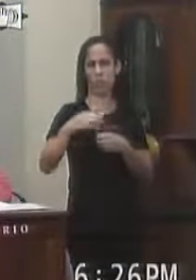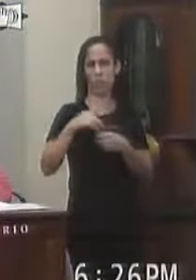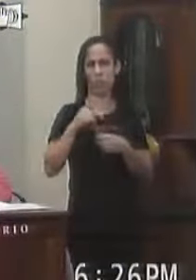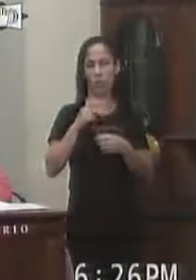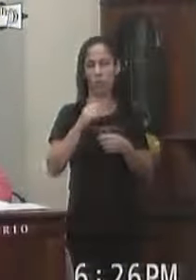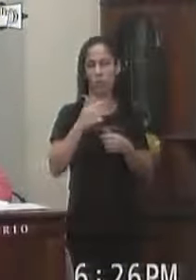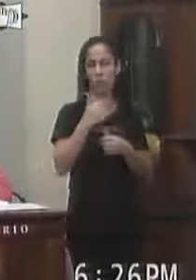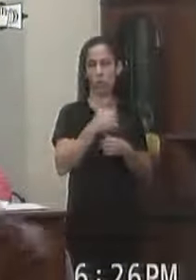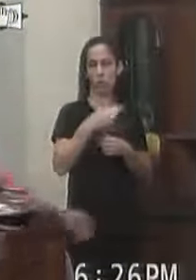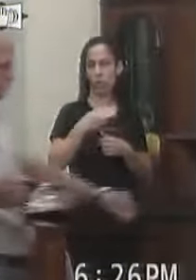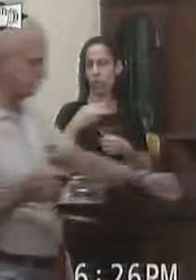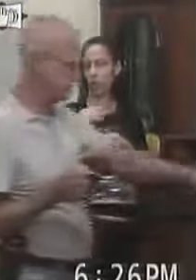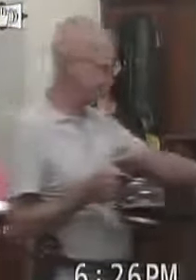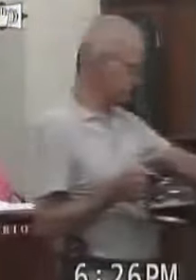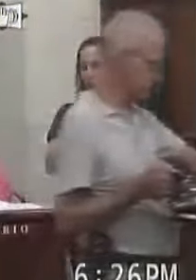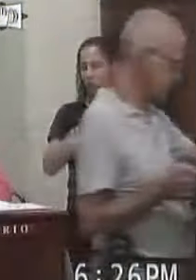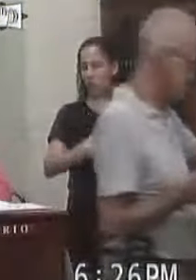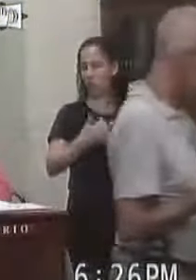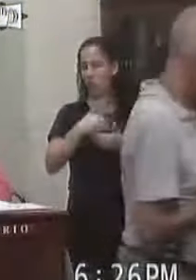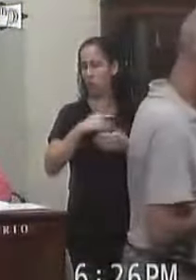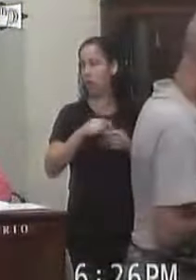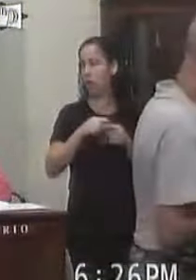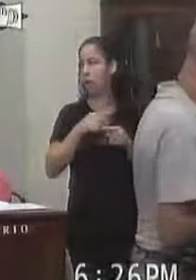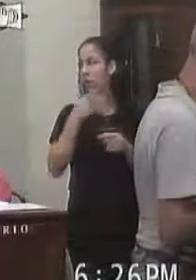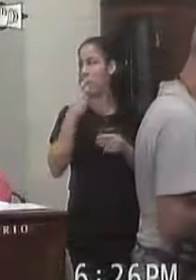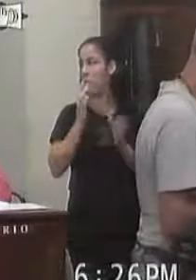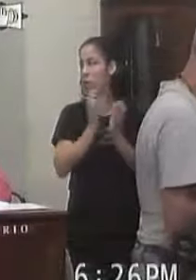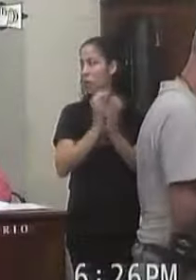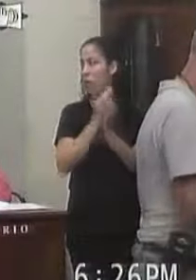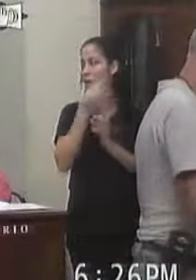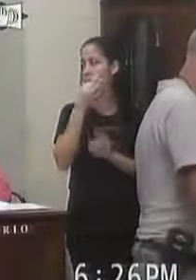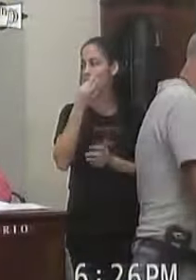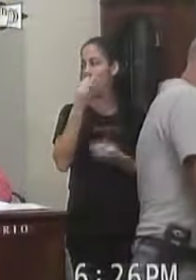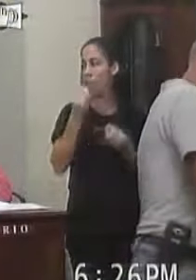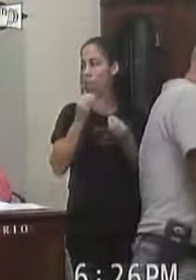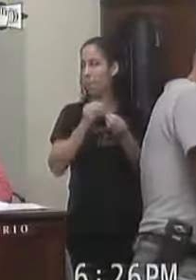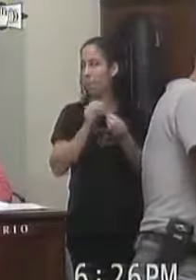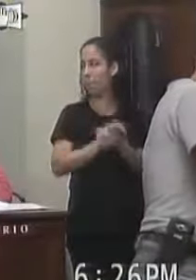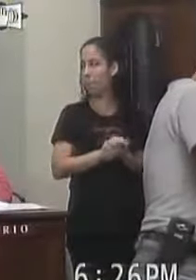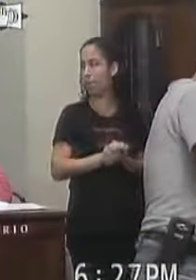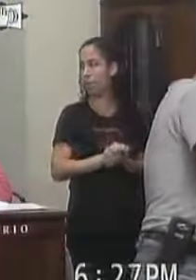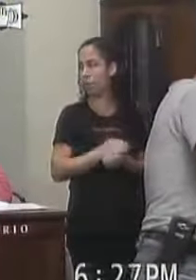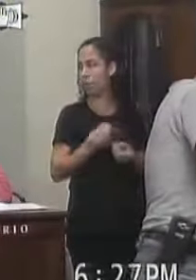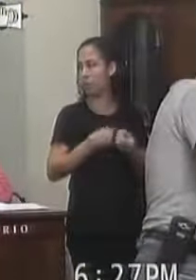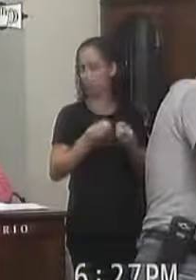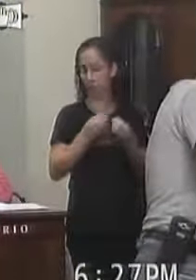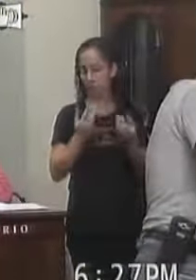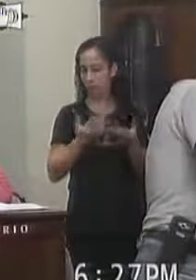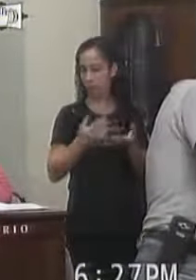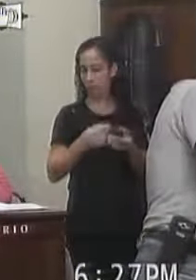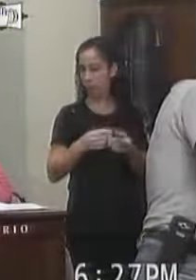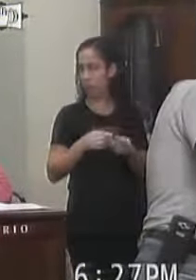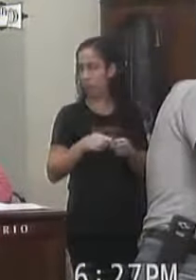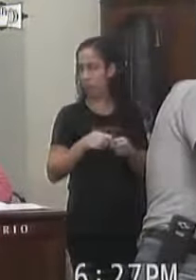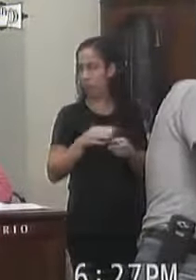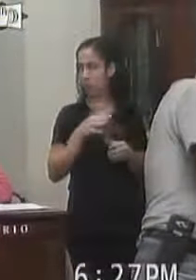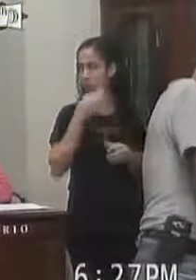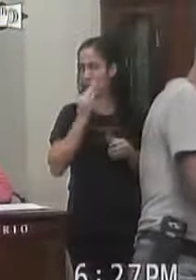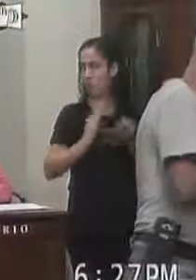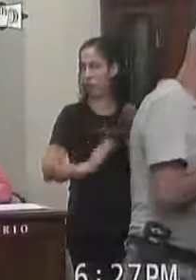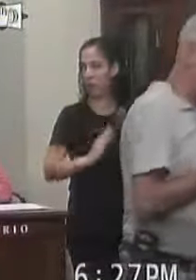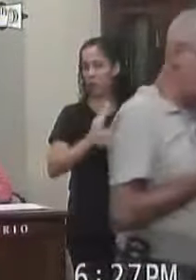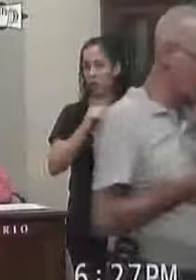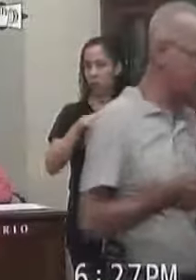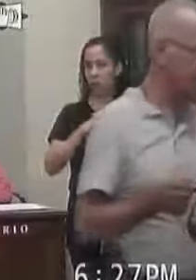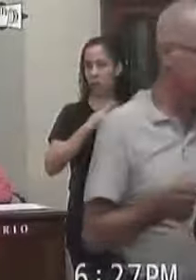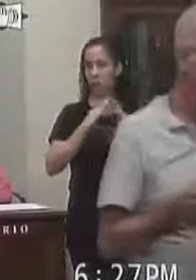regimento Interno Voto Pelo exposto A comissão De constituição De redação Da pessoa De relator Opina Perregular a tramitação Sugerindo Sua aprovação